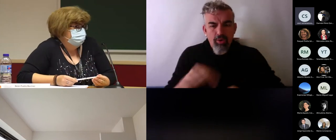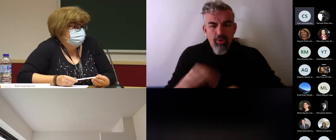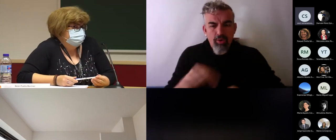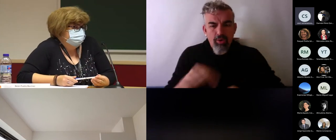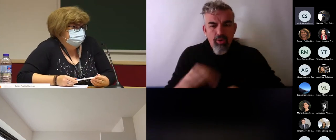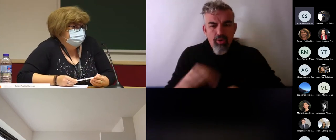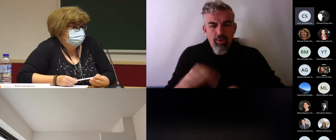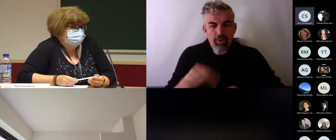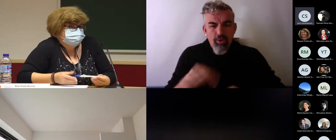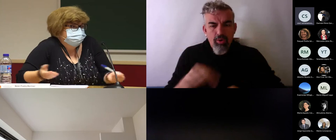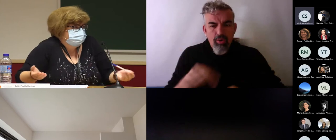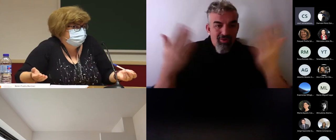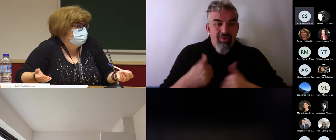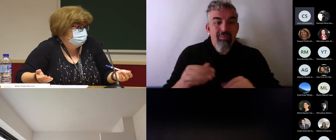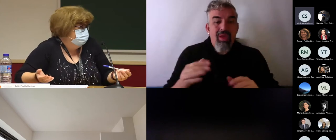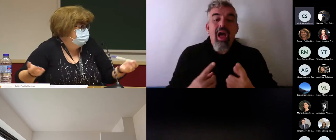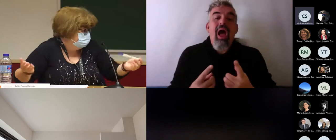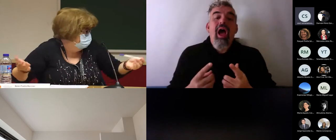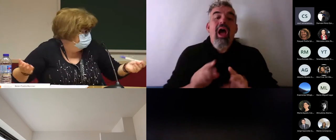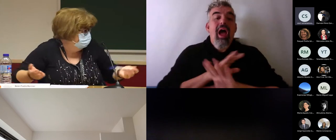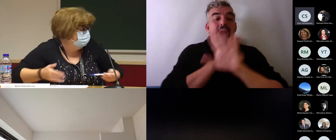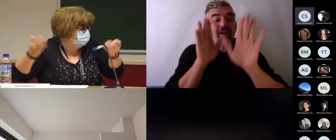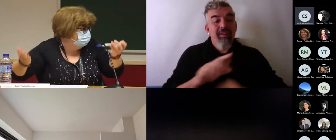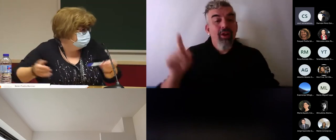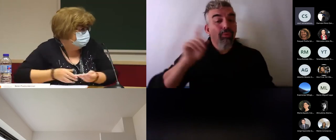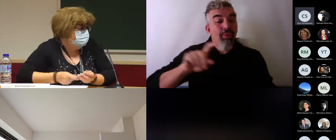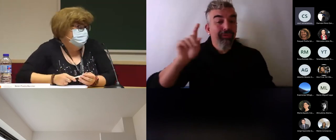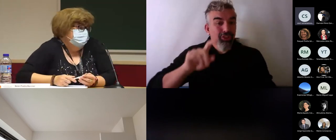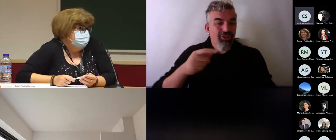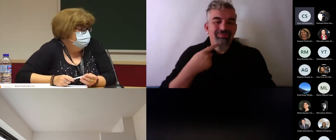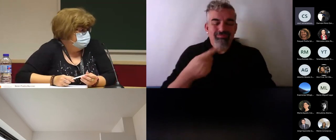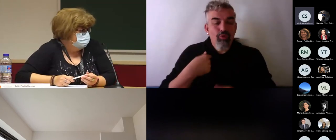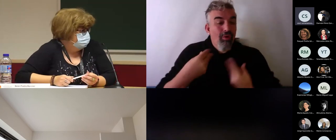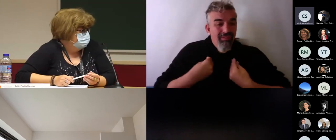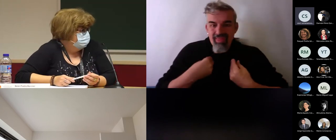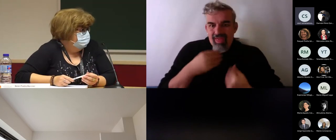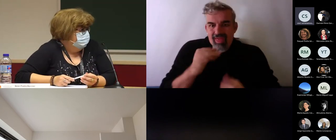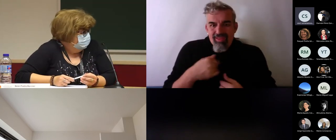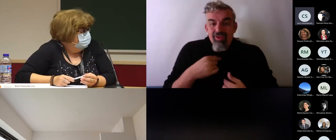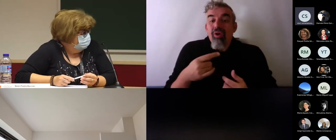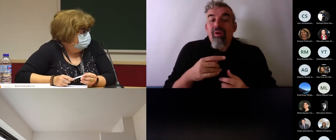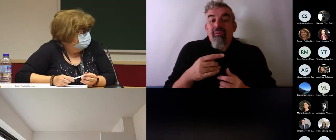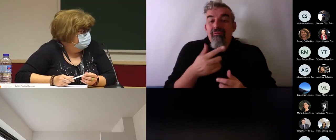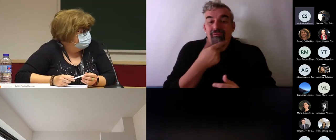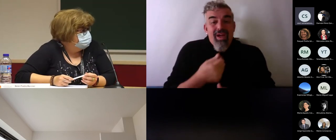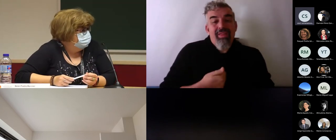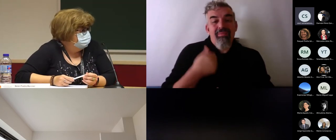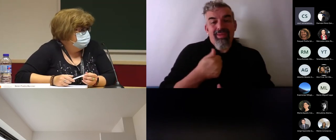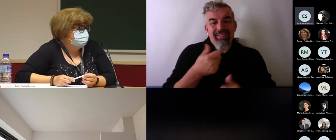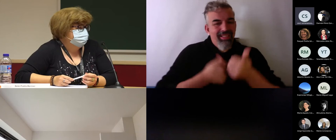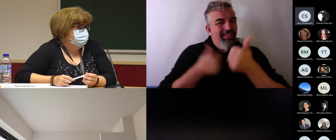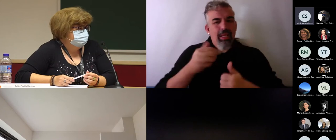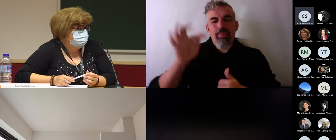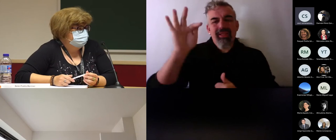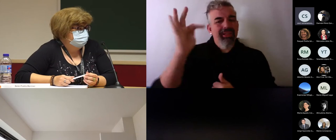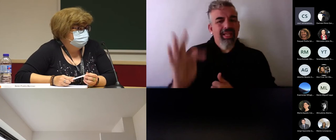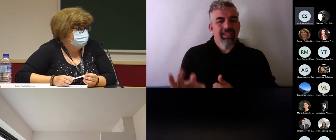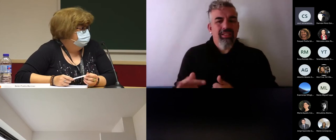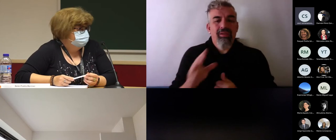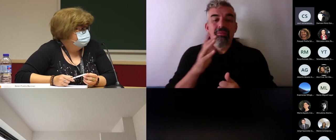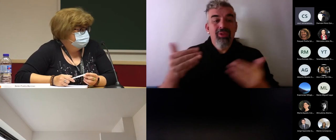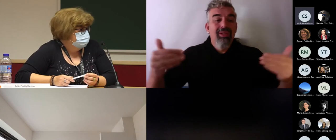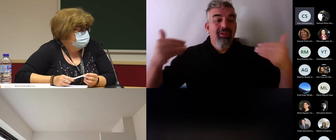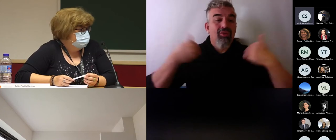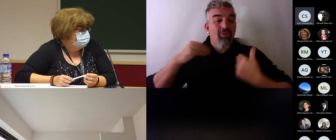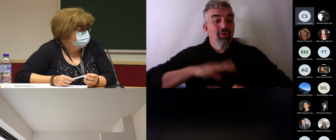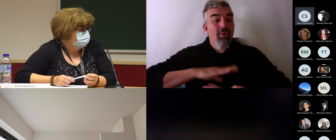¿Puedo hacer los profes? Muchos. Tengo que vivir y tengo que investigar un test. ¿Estoy cubriendo las competencias del